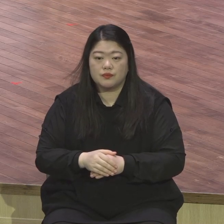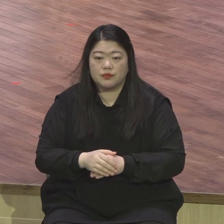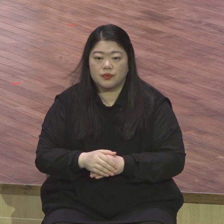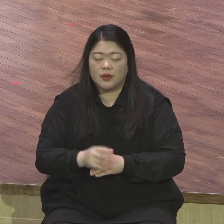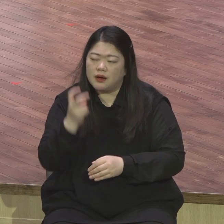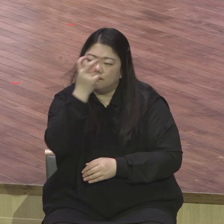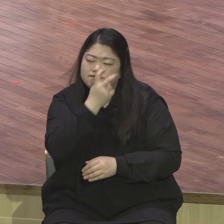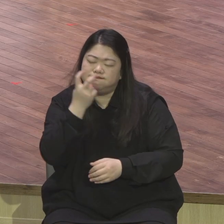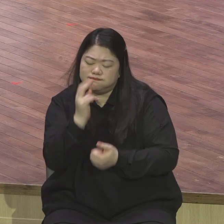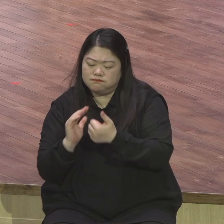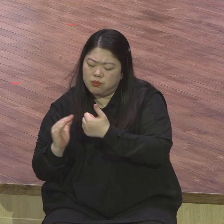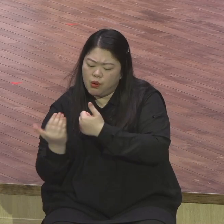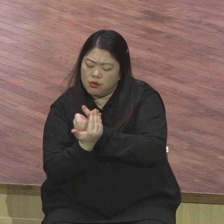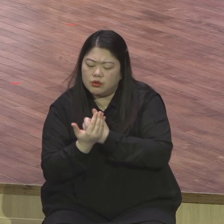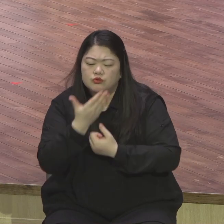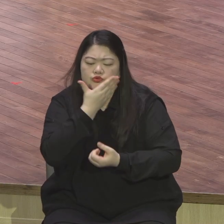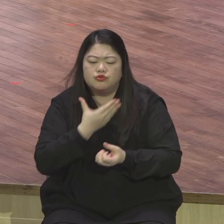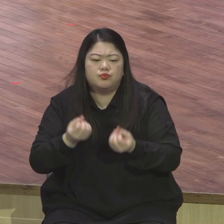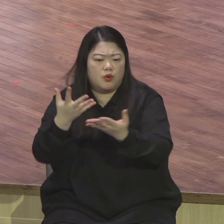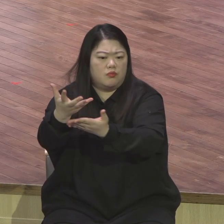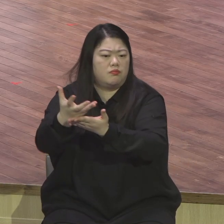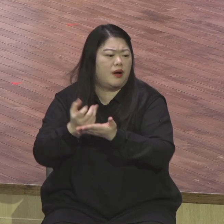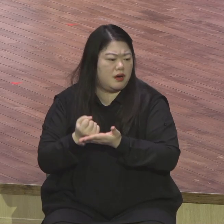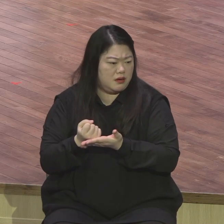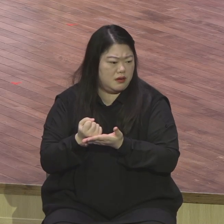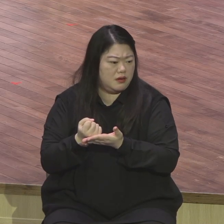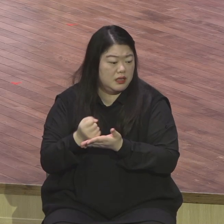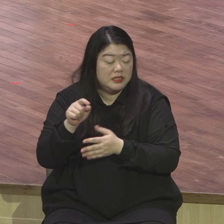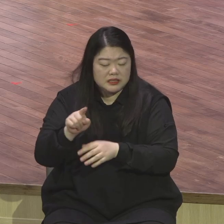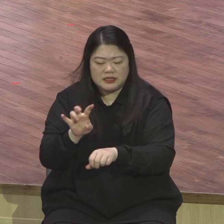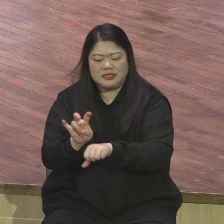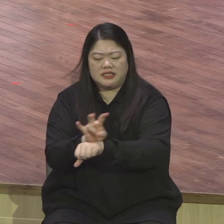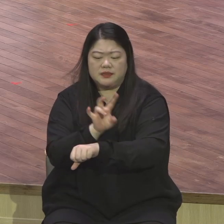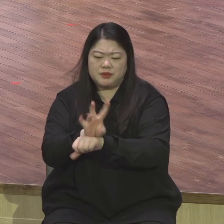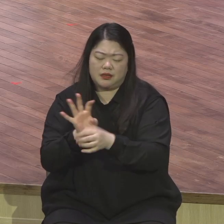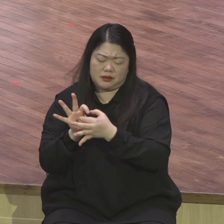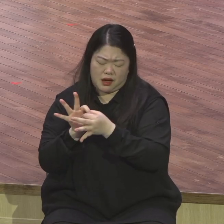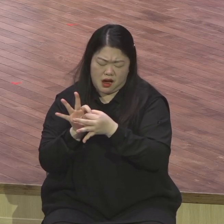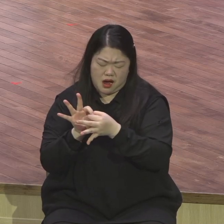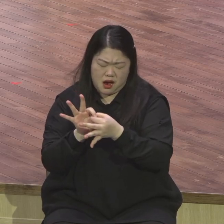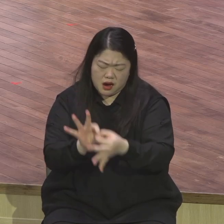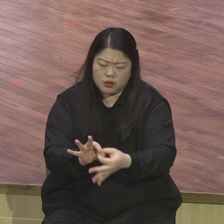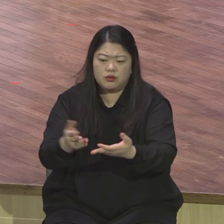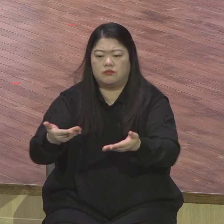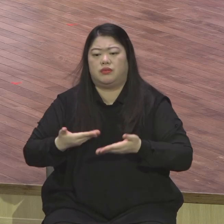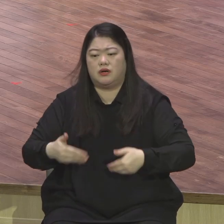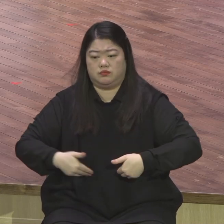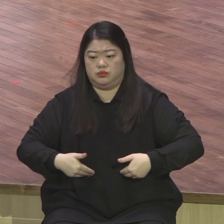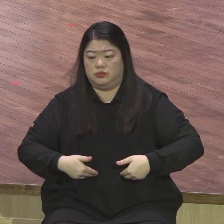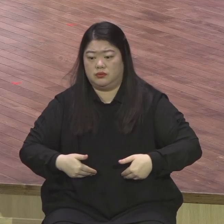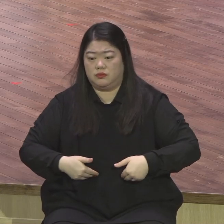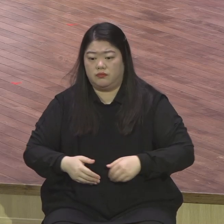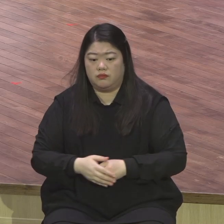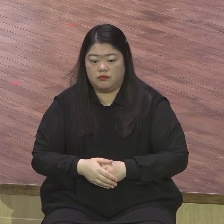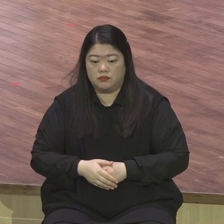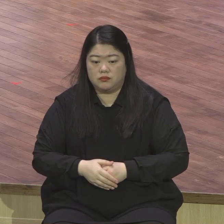영원에 이 놀라운 응답이 임하는 것이에요 나의 한계 문제, 사건 모두 환경, 행편을 초월하는